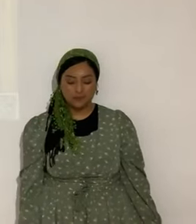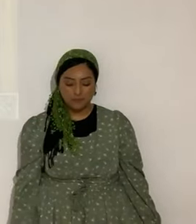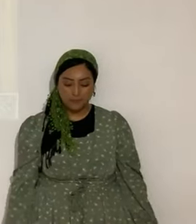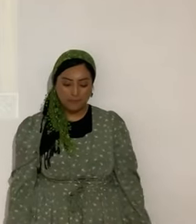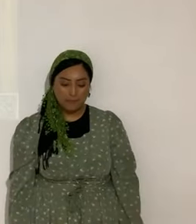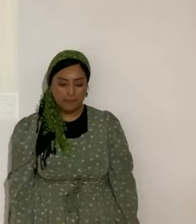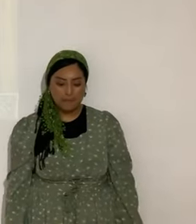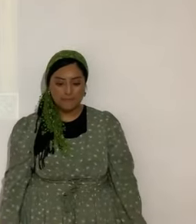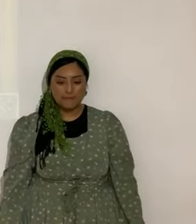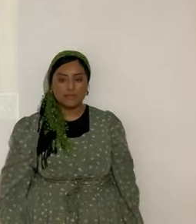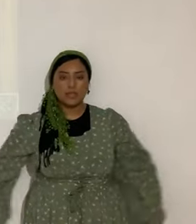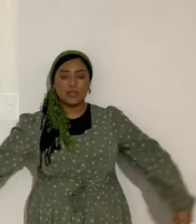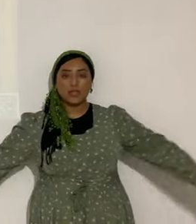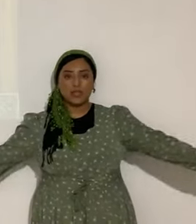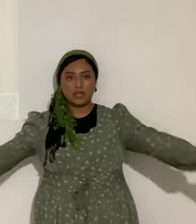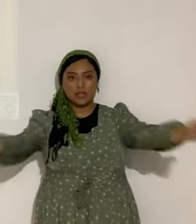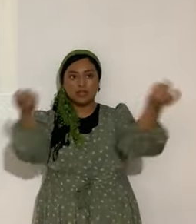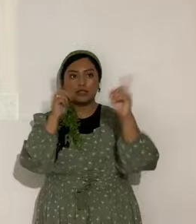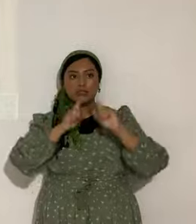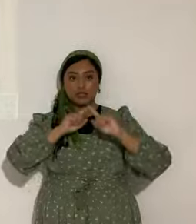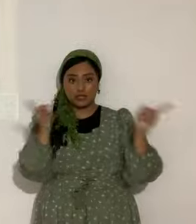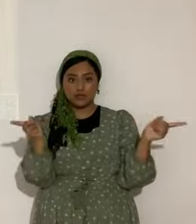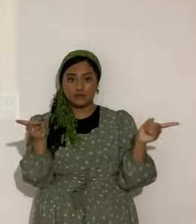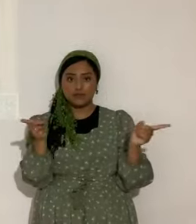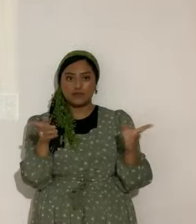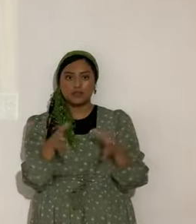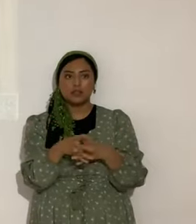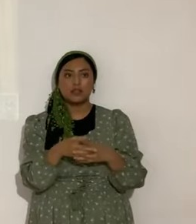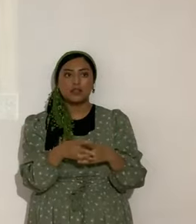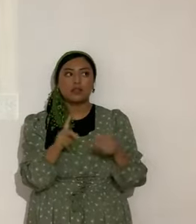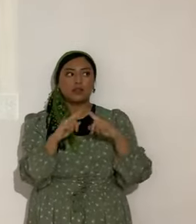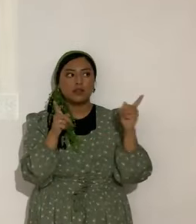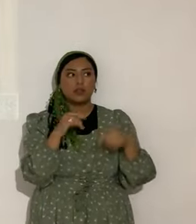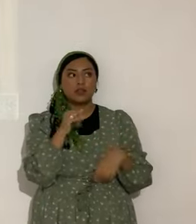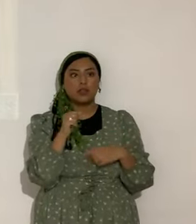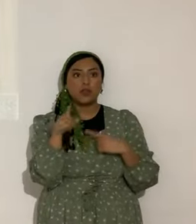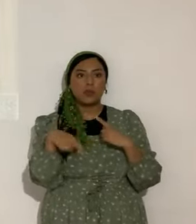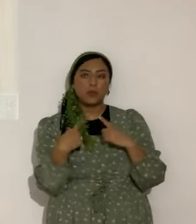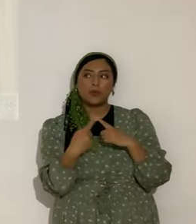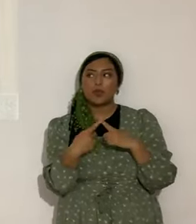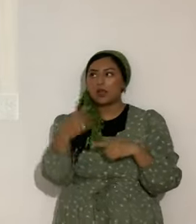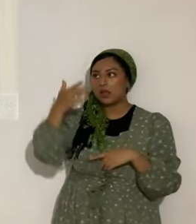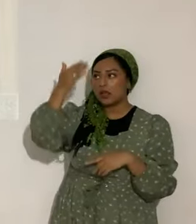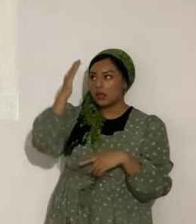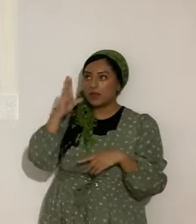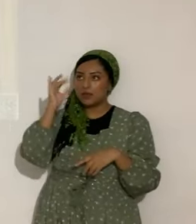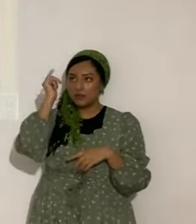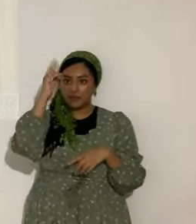La diferencia. Sí. La diferencia. Es cuando el ojín Yahweh nos toca.